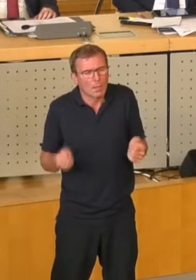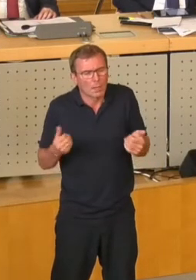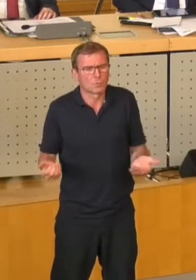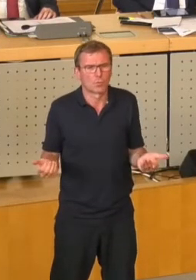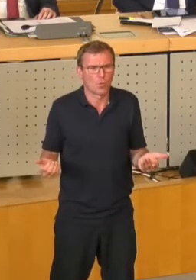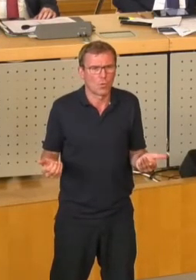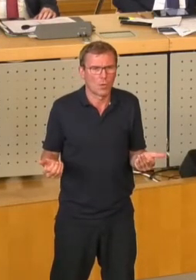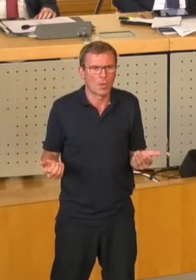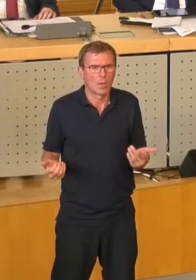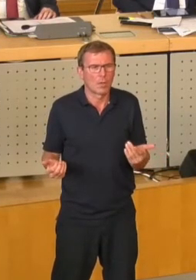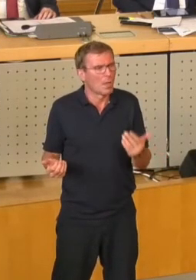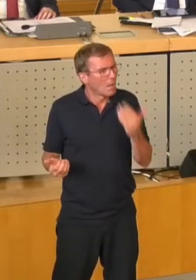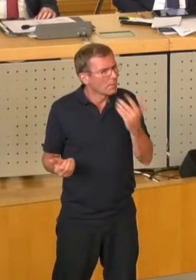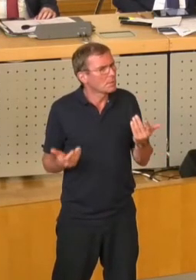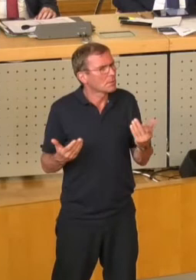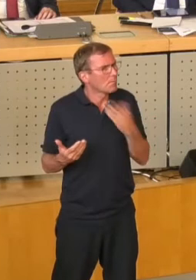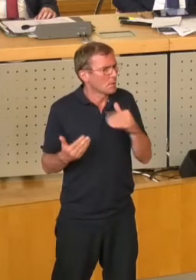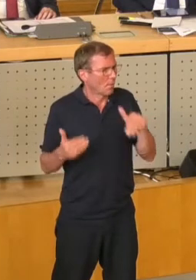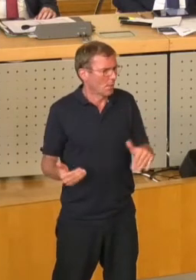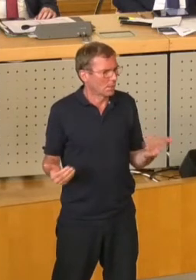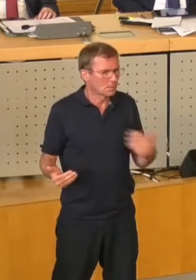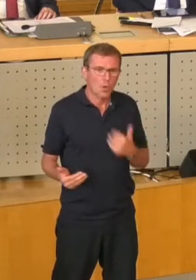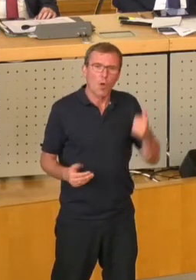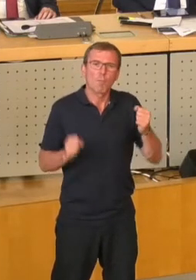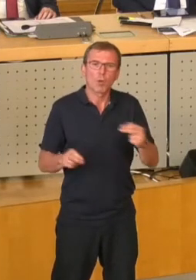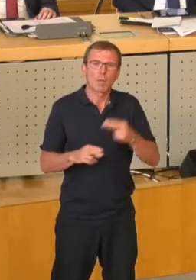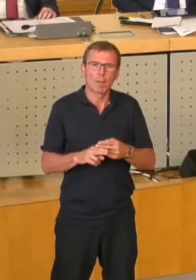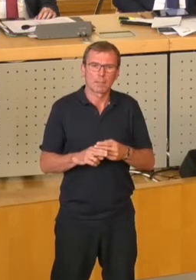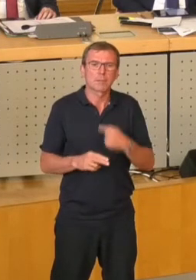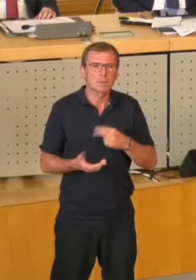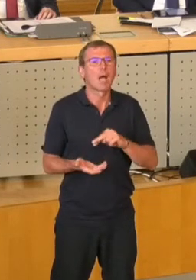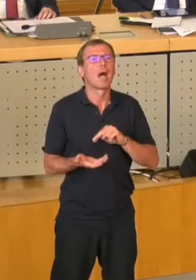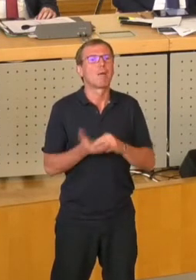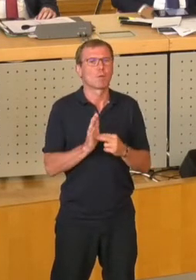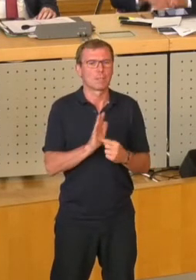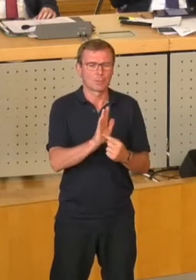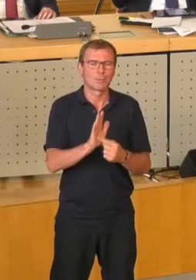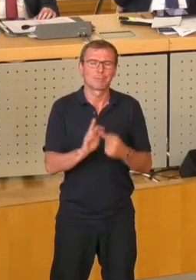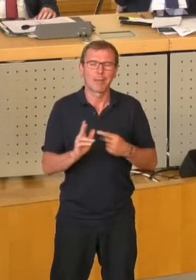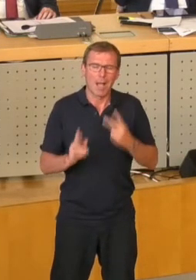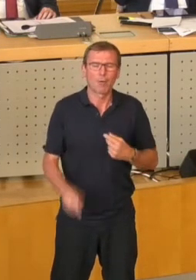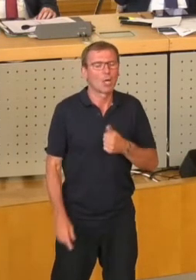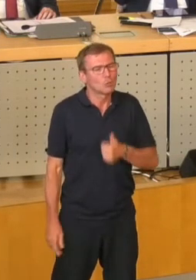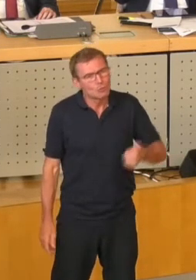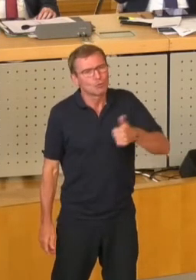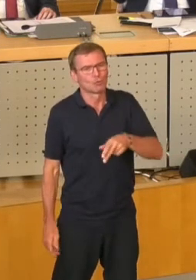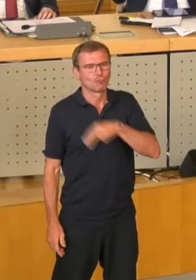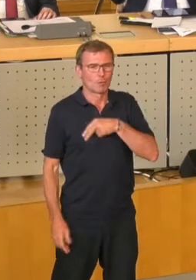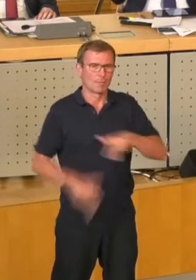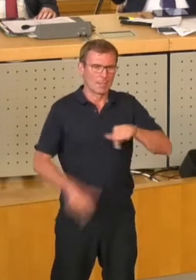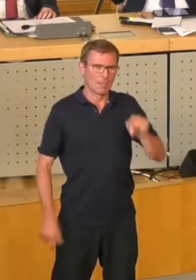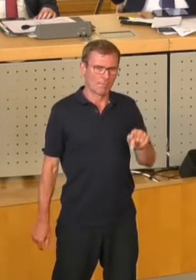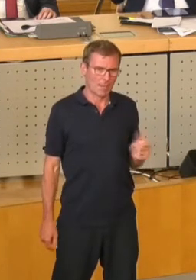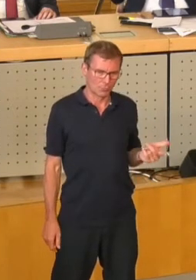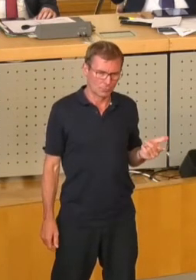es sinnfällig ist. Und der Oberbürgermeister ist nicht nur politischer Repräsentant, der ist auch Chef dieser Verwaltung und muss auch